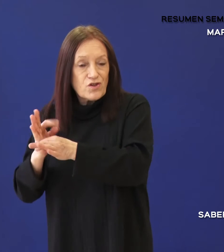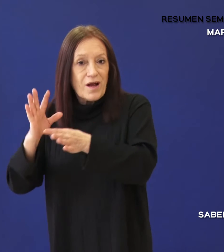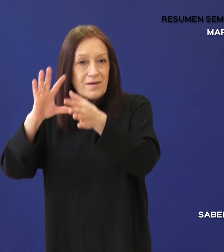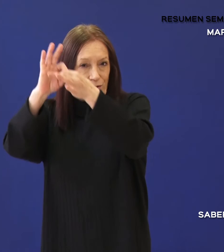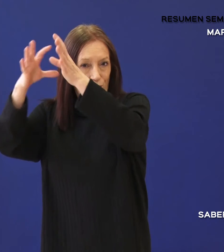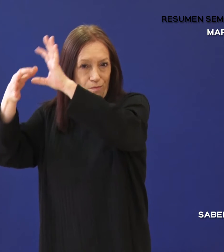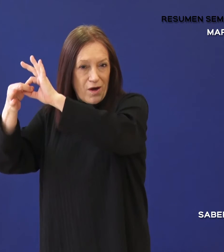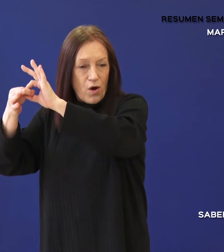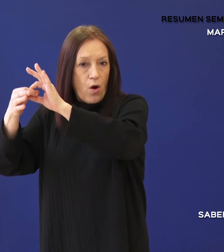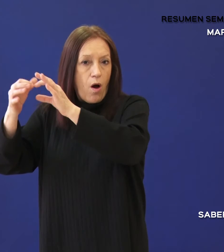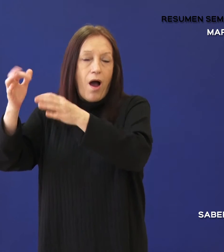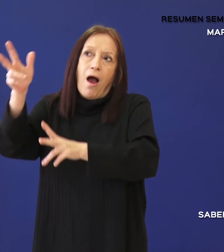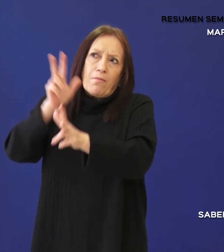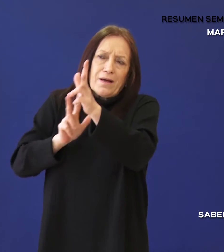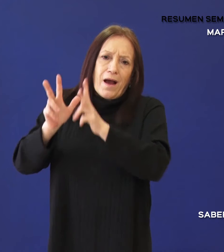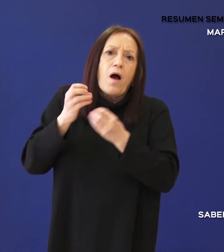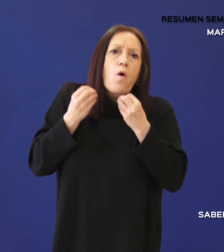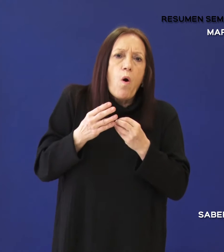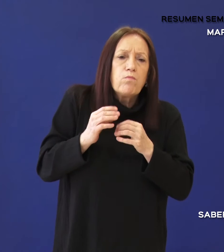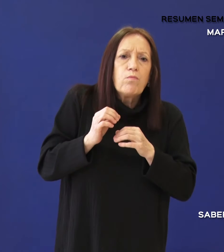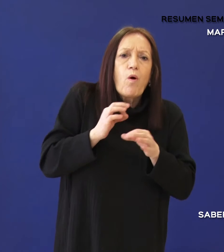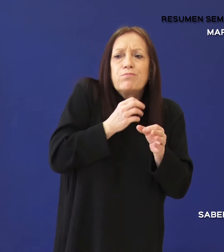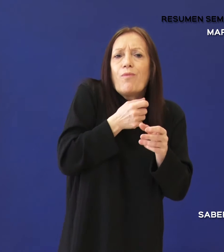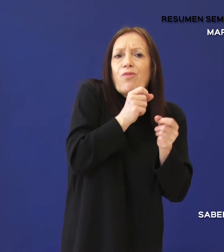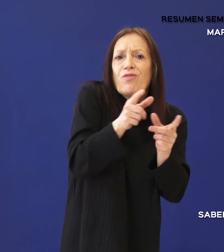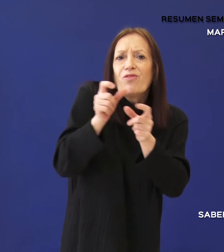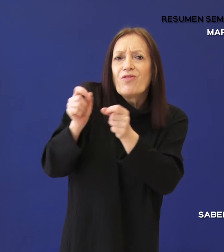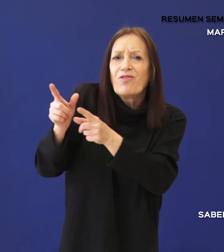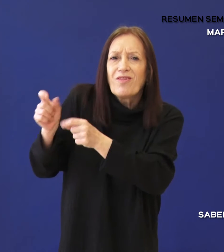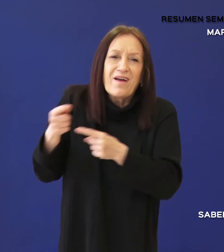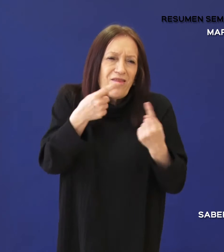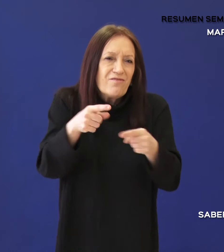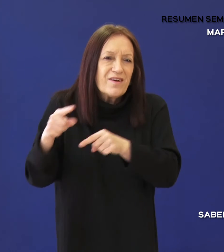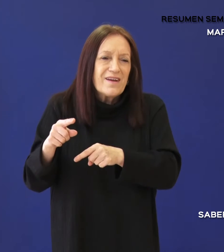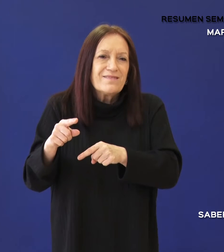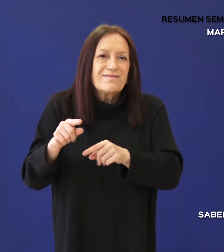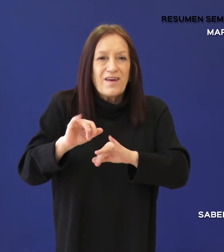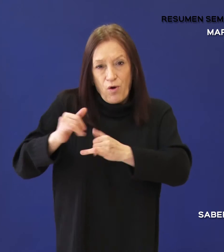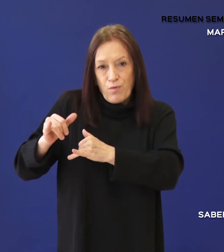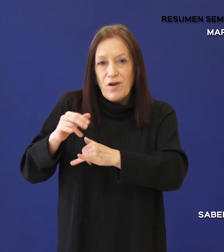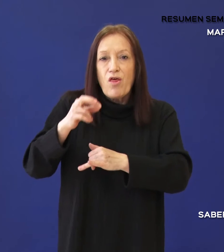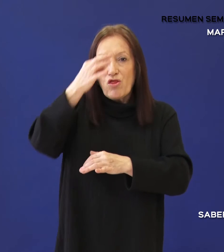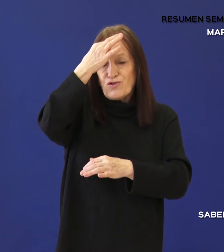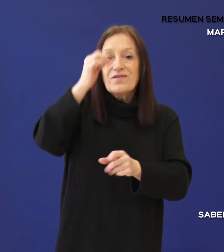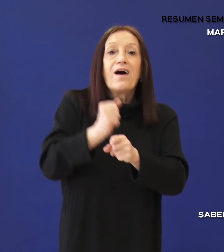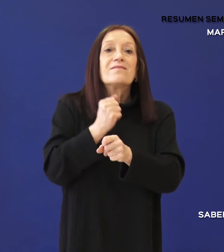Medicamentos recomendara la autorización correspondiente para su uso en personas de 12 a 17 años.